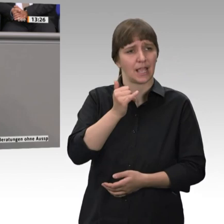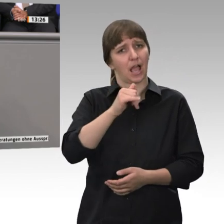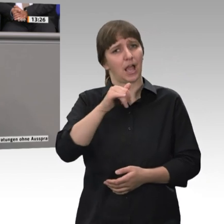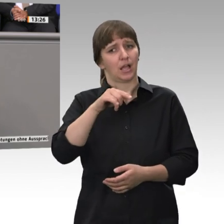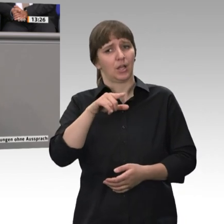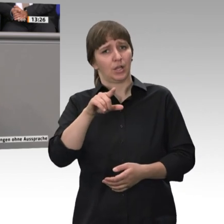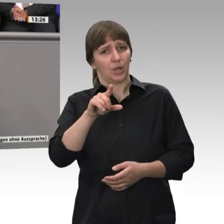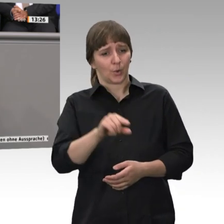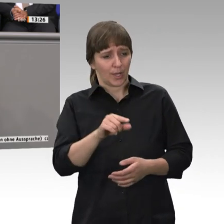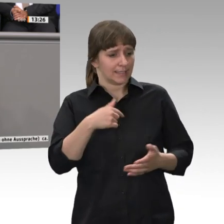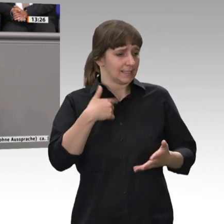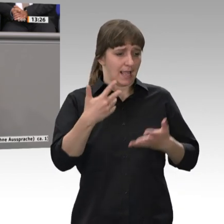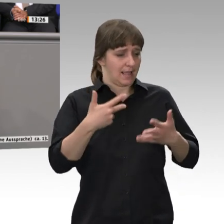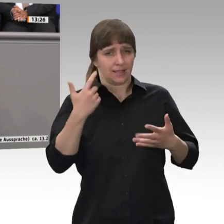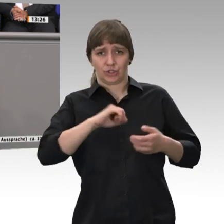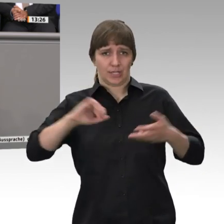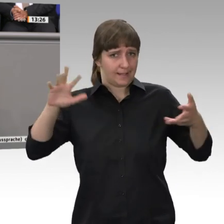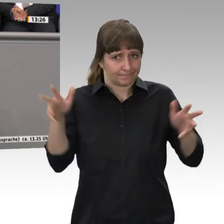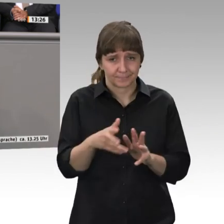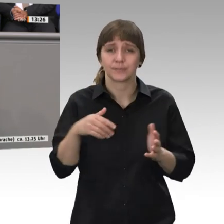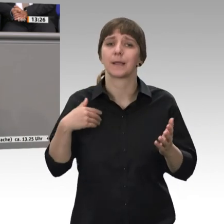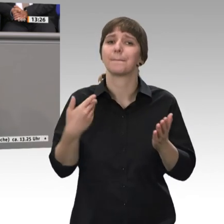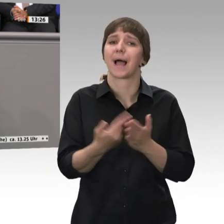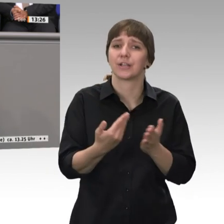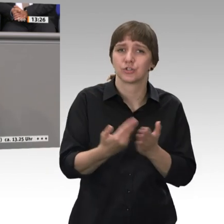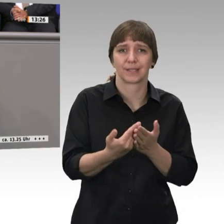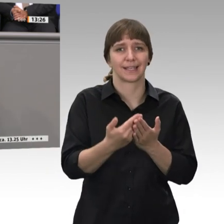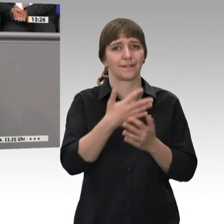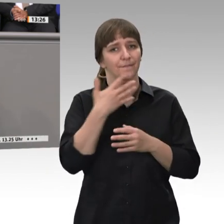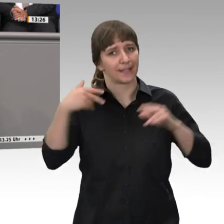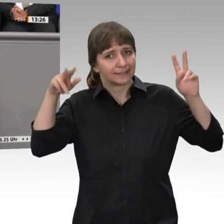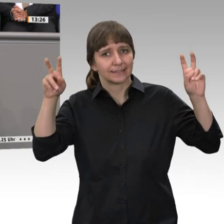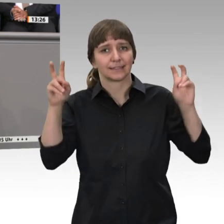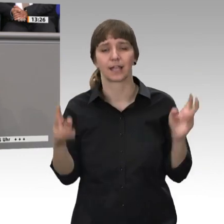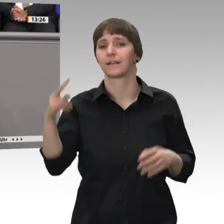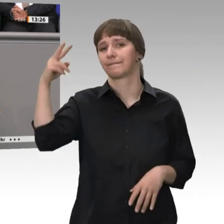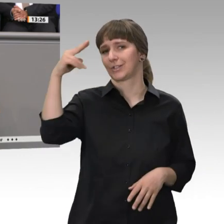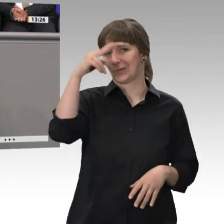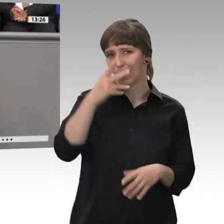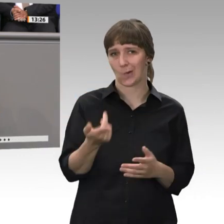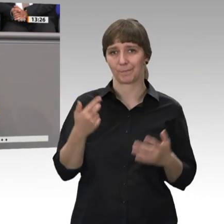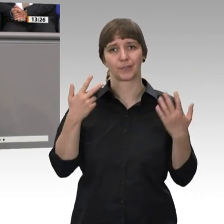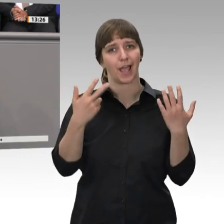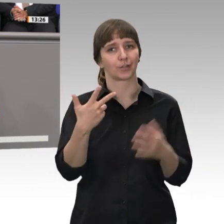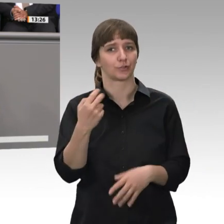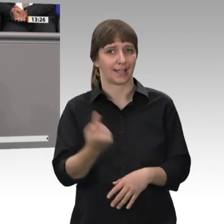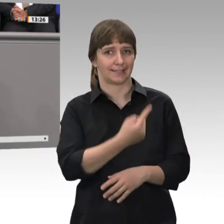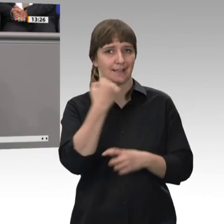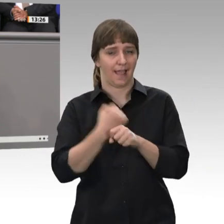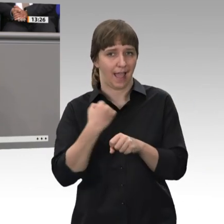kurz halten. Bitte. Kurz ein Beispiel noch. Die viel zitierte Friseurin, 38 Jahre, kriegt jetzt im Schnitt 40 Prozent